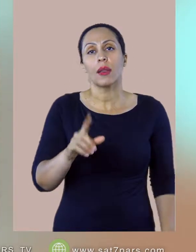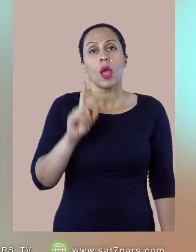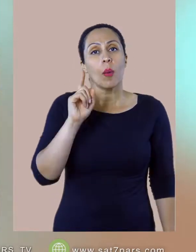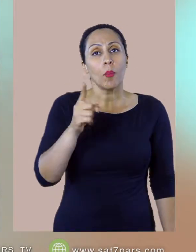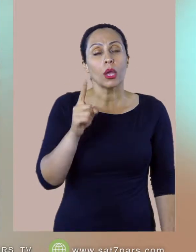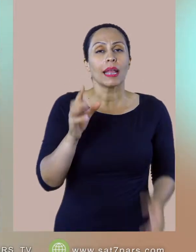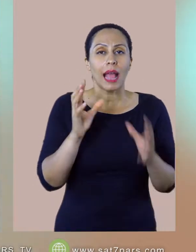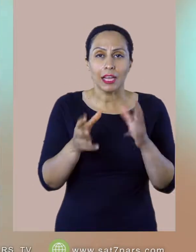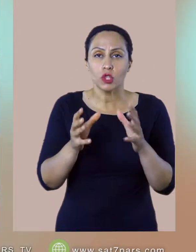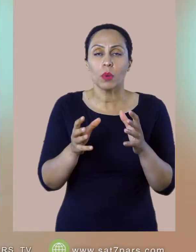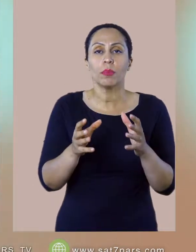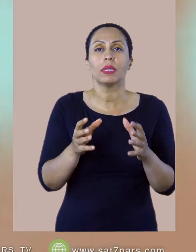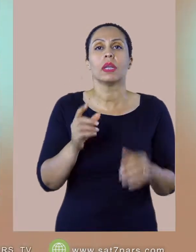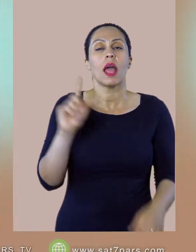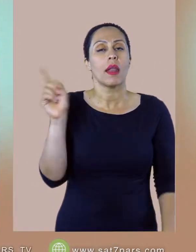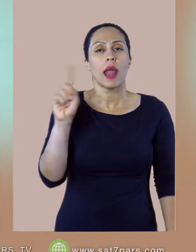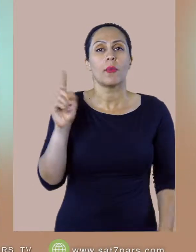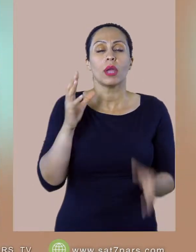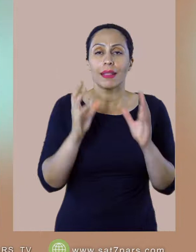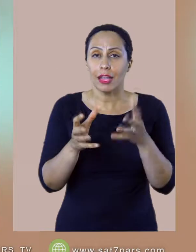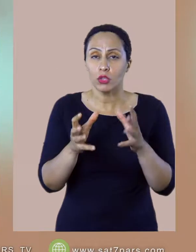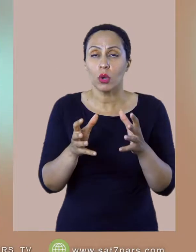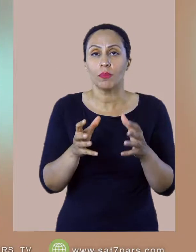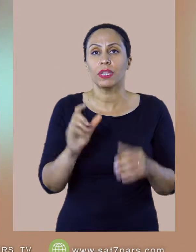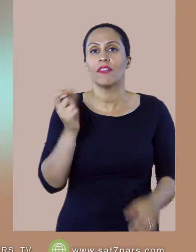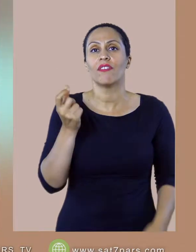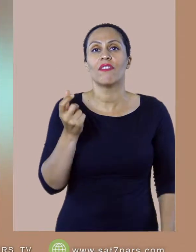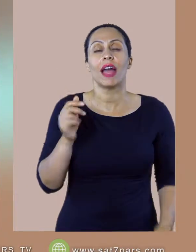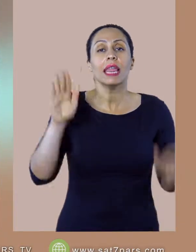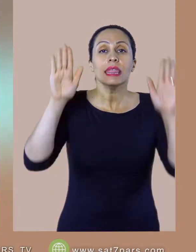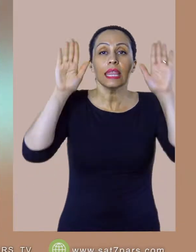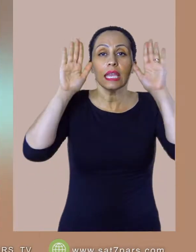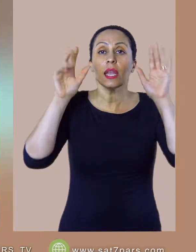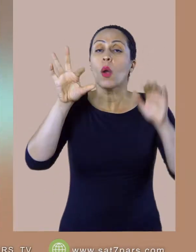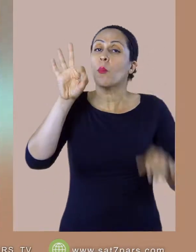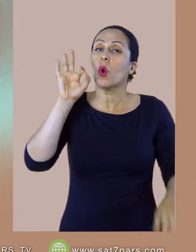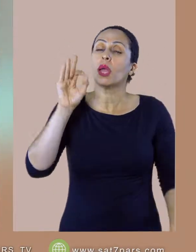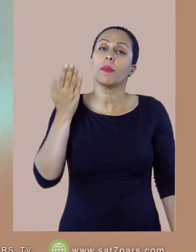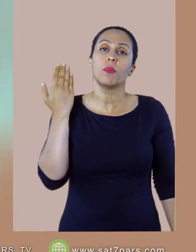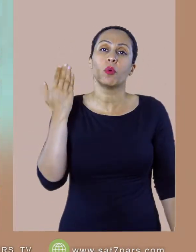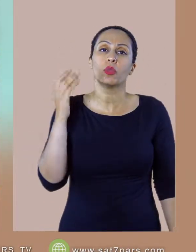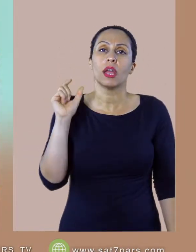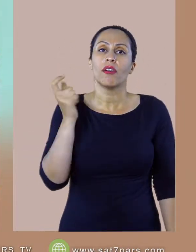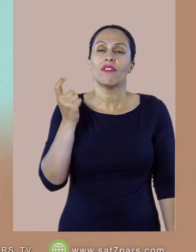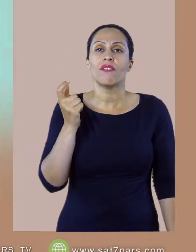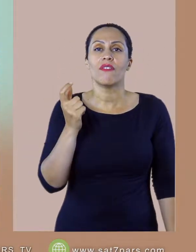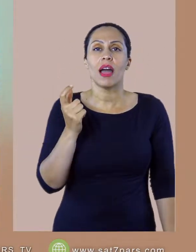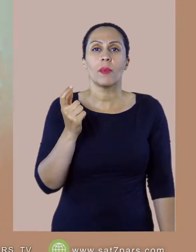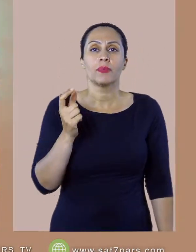دین شریعت خیلی برشون خیلی مهم بود مذهب و چگونه عمل کردن حالا اگه